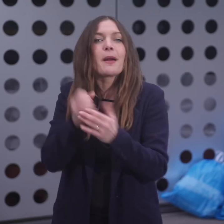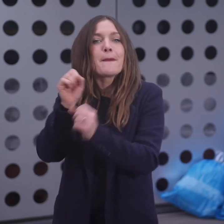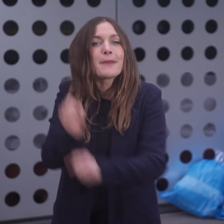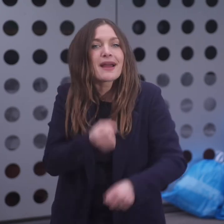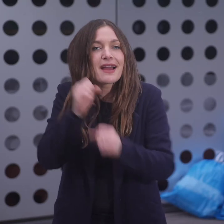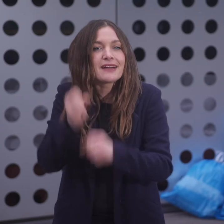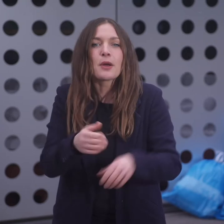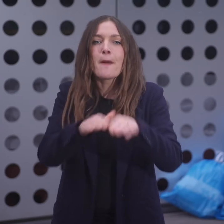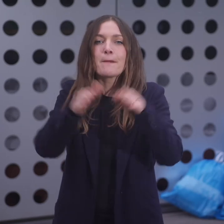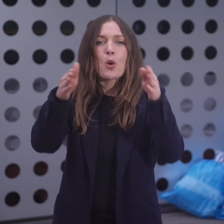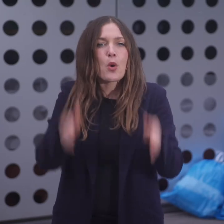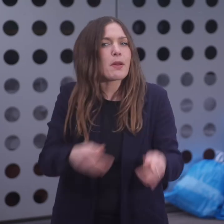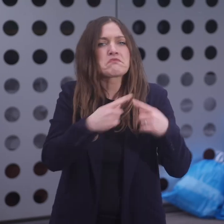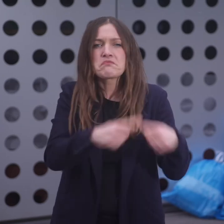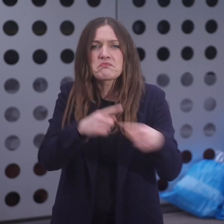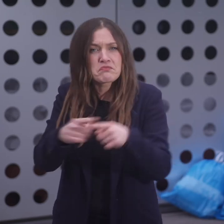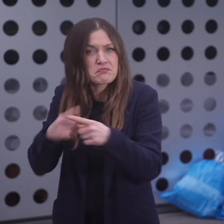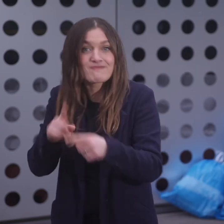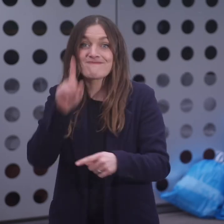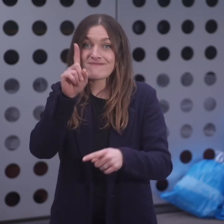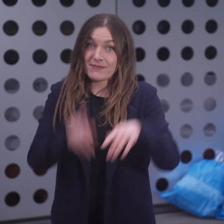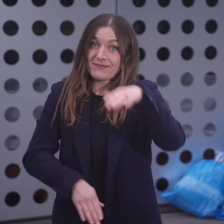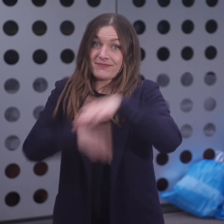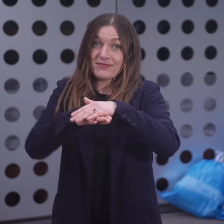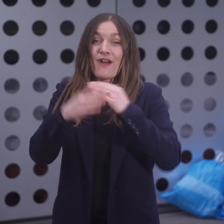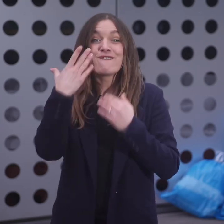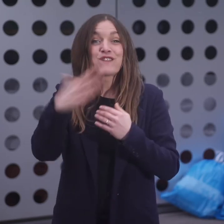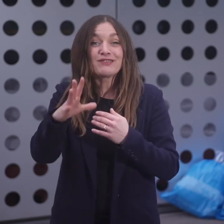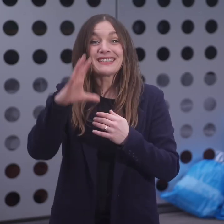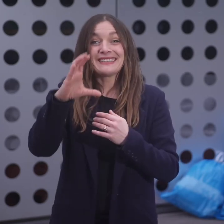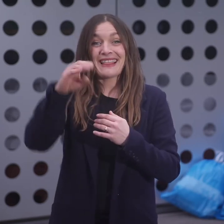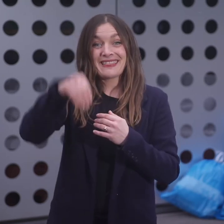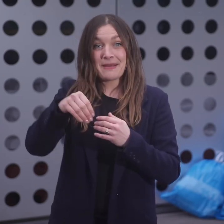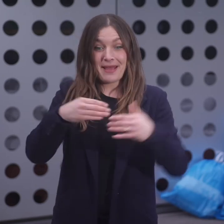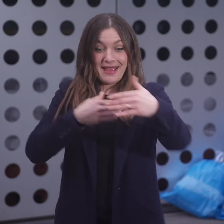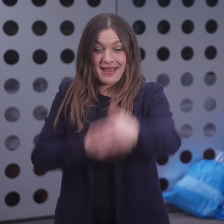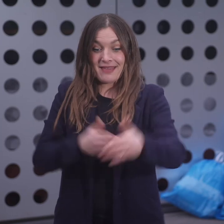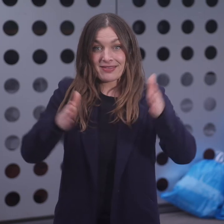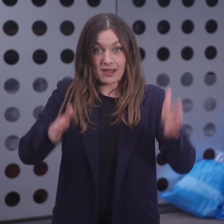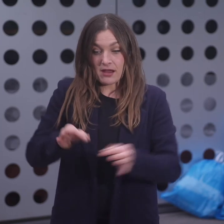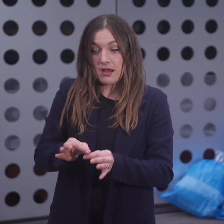Das Kleinsperrgut darf nicht grösser sein als 50 x 50 x 100 cm.